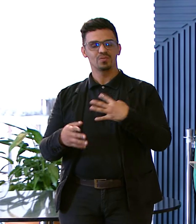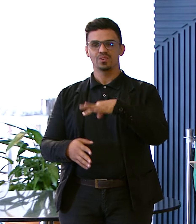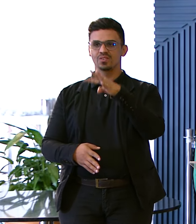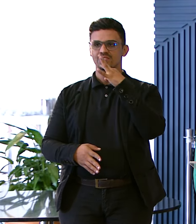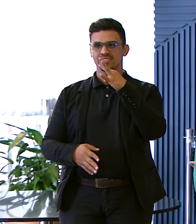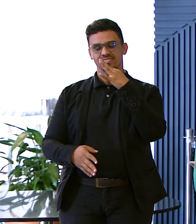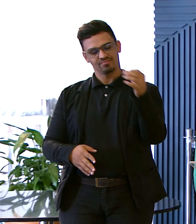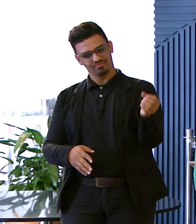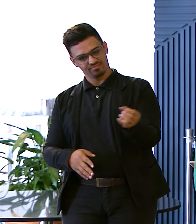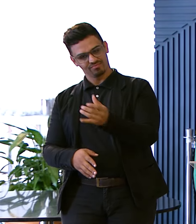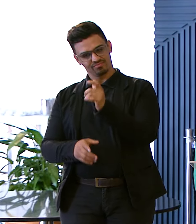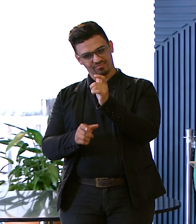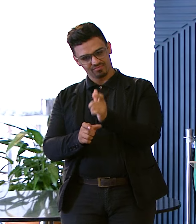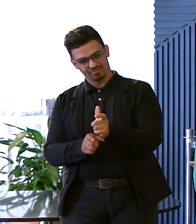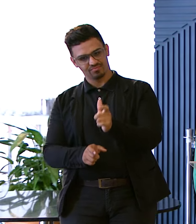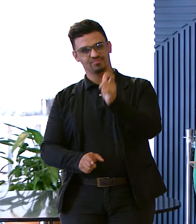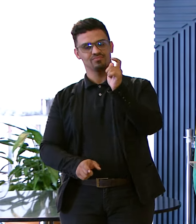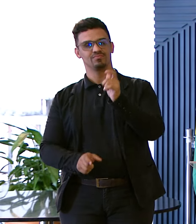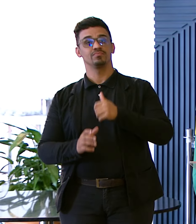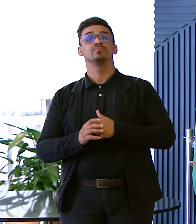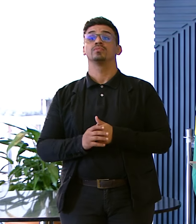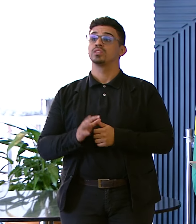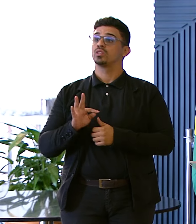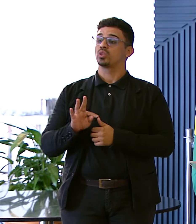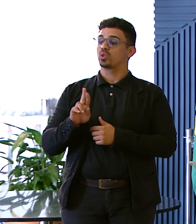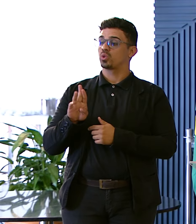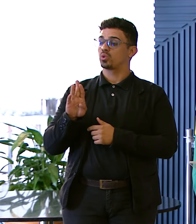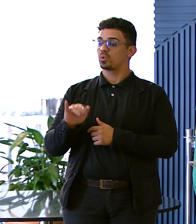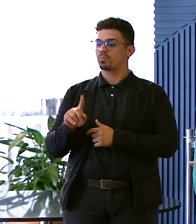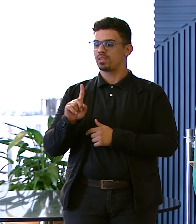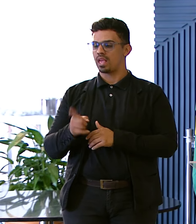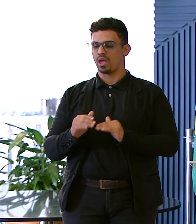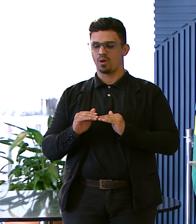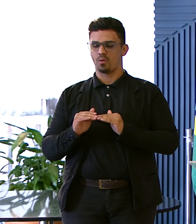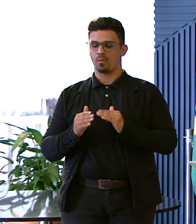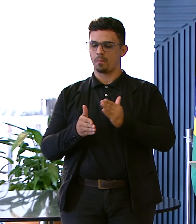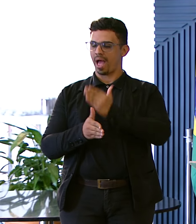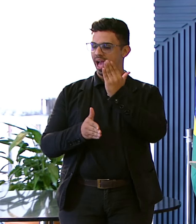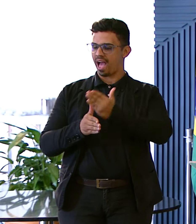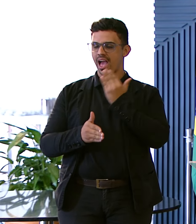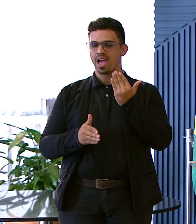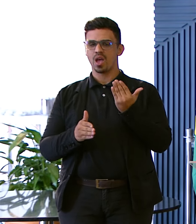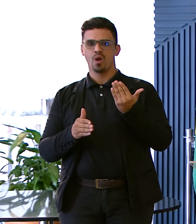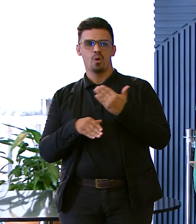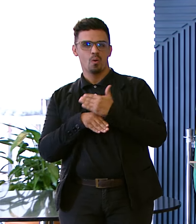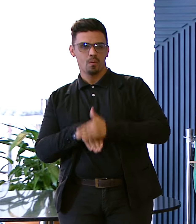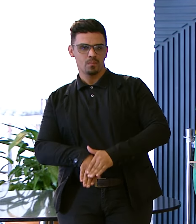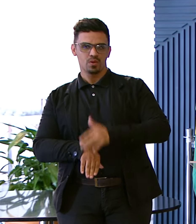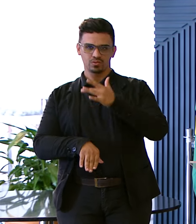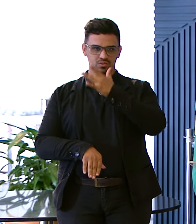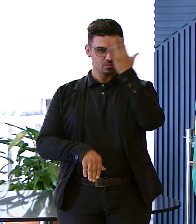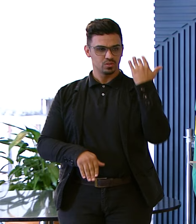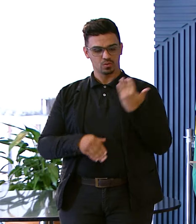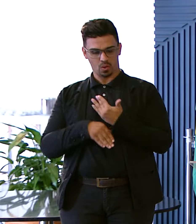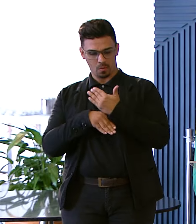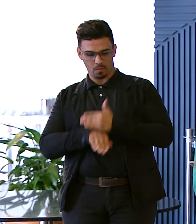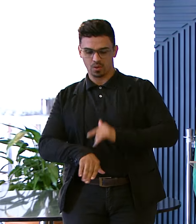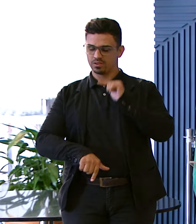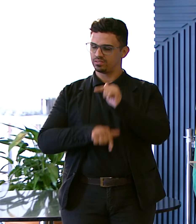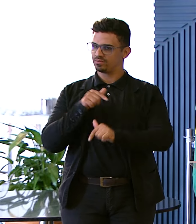Ser lançada ali Bairro Tupi É um bairro humilde De pessoas humildes De trabalhadores